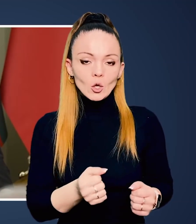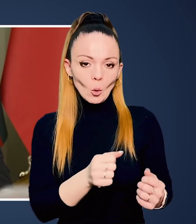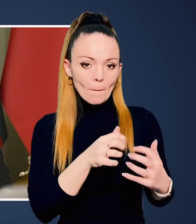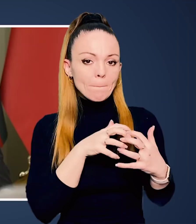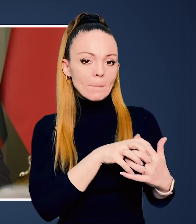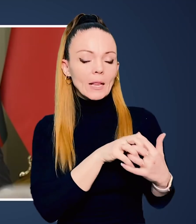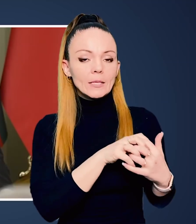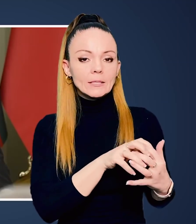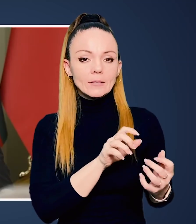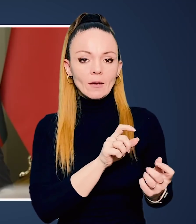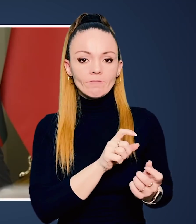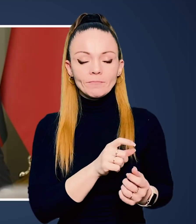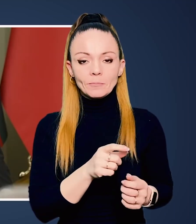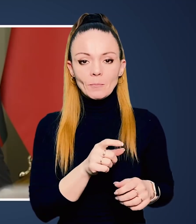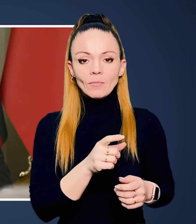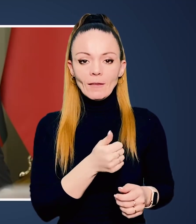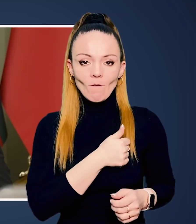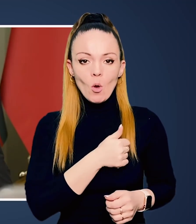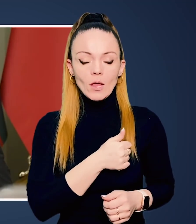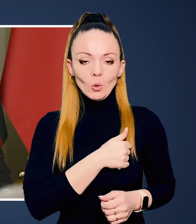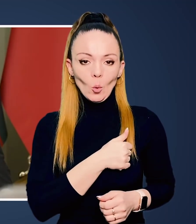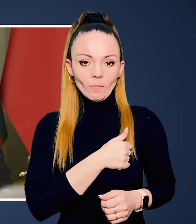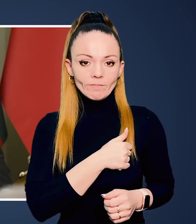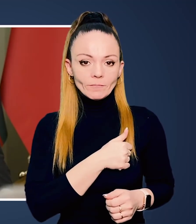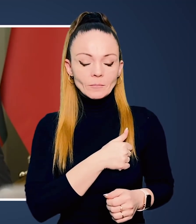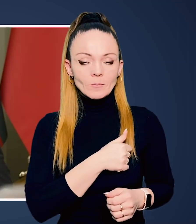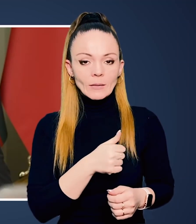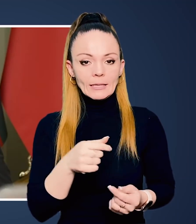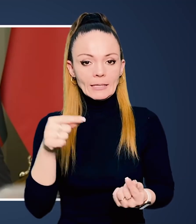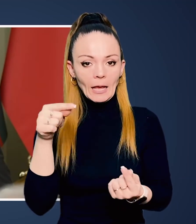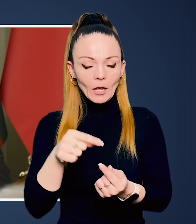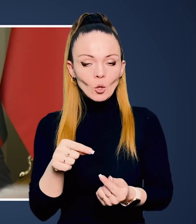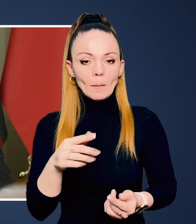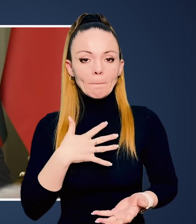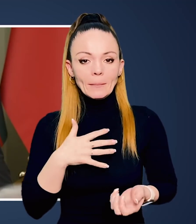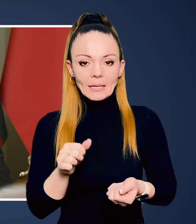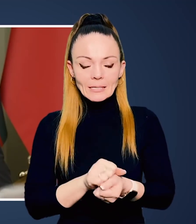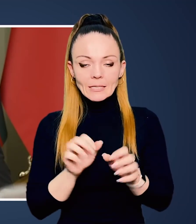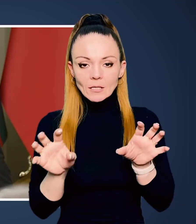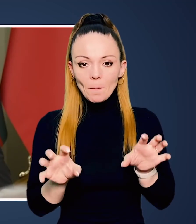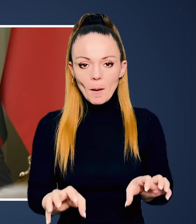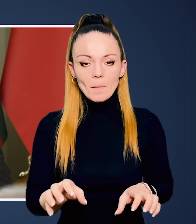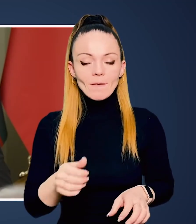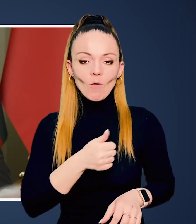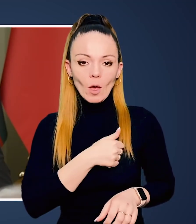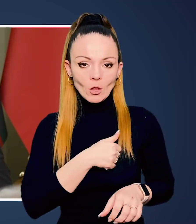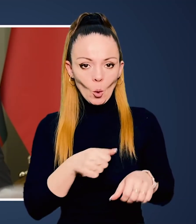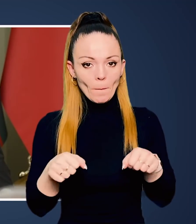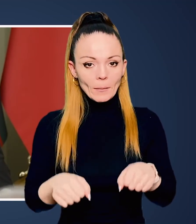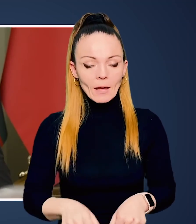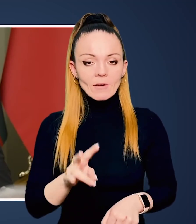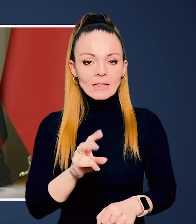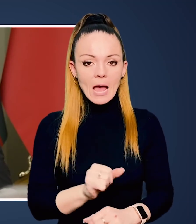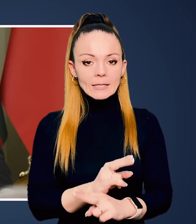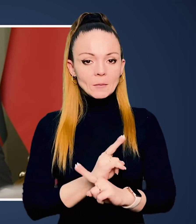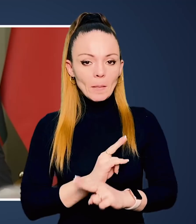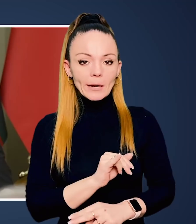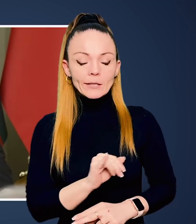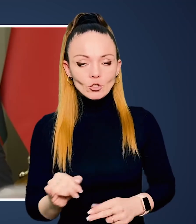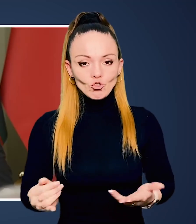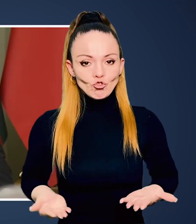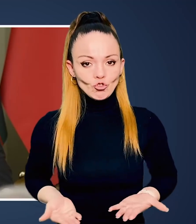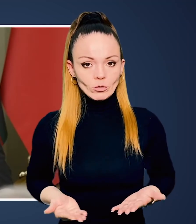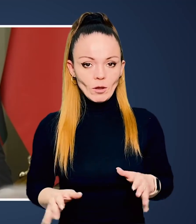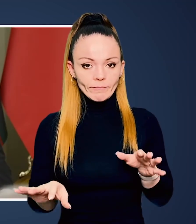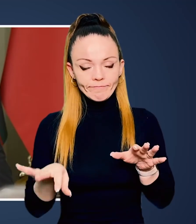билися воєнно, згідно з принципами воєнного права на смерть